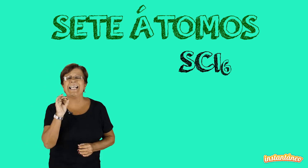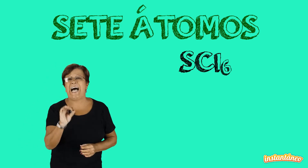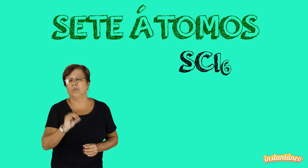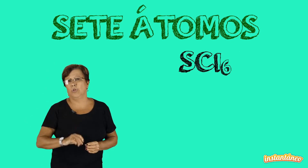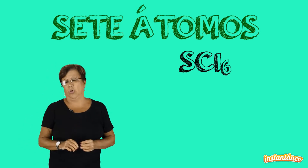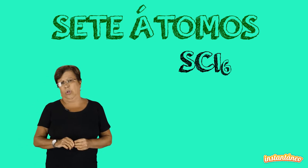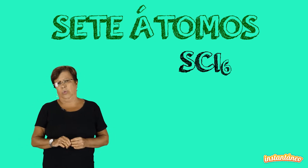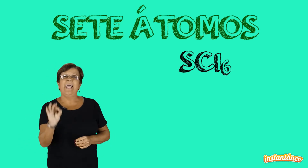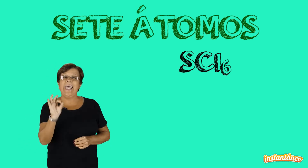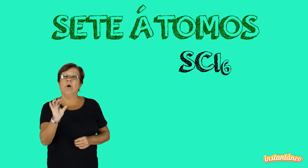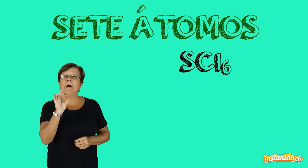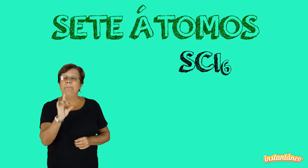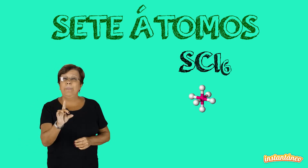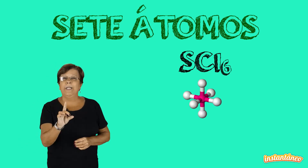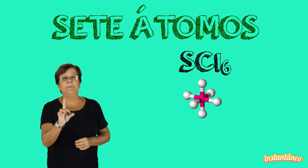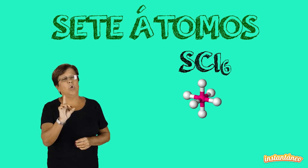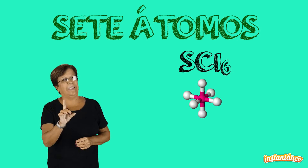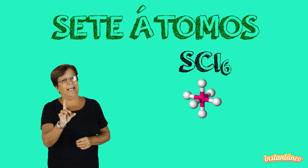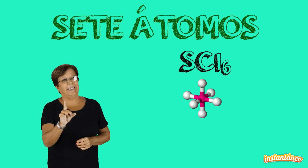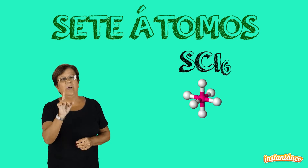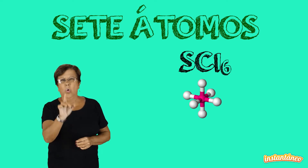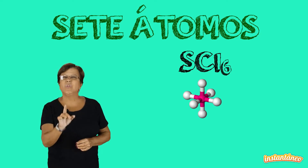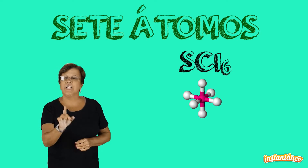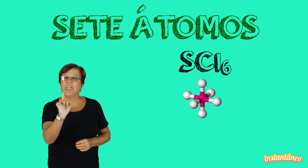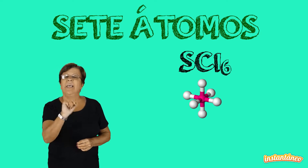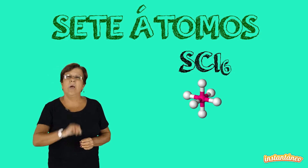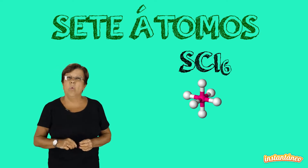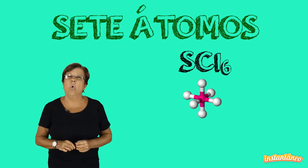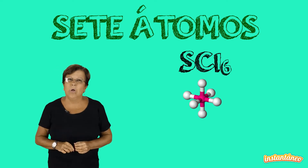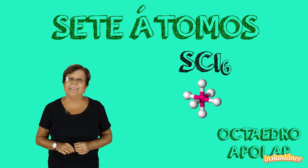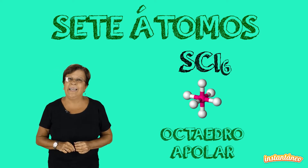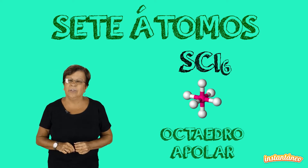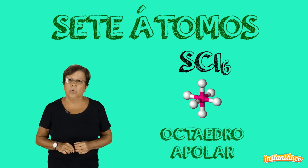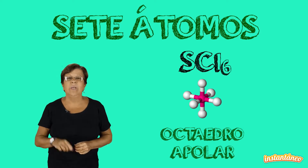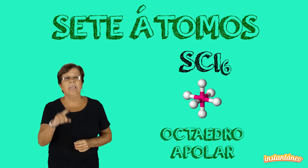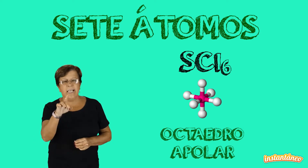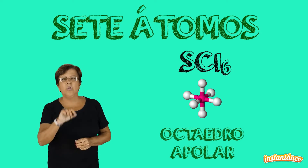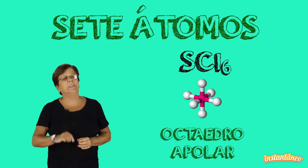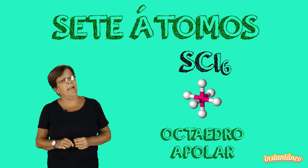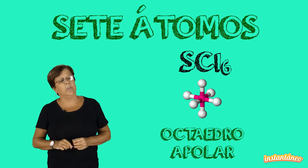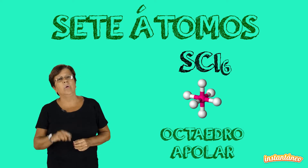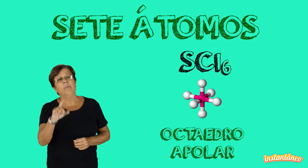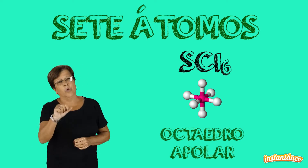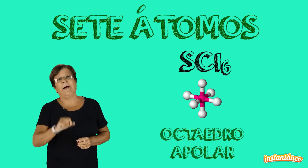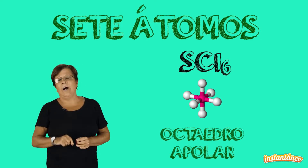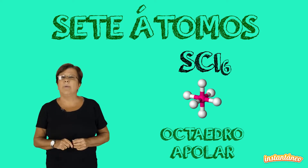átomos de cloro. É uma bipirâmide quadrada, ou seja, é um octaedro. E esse octaedro formará uma